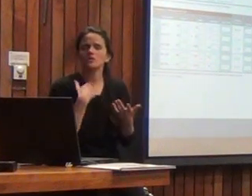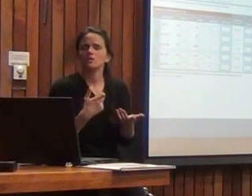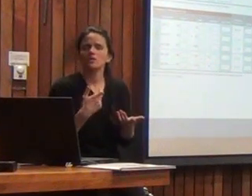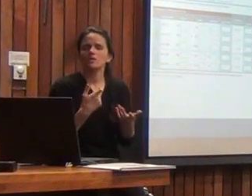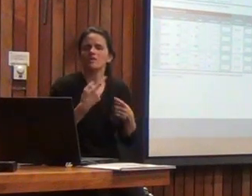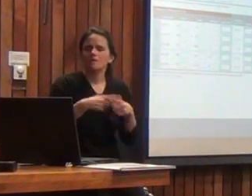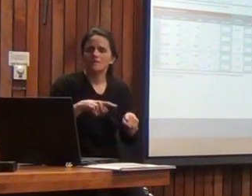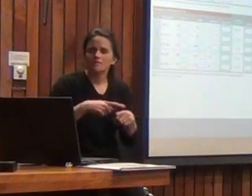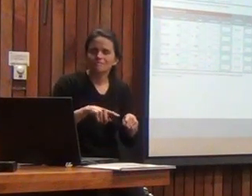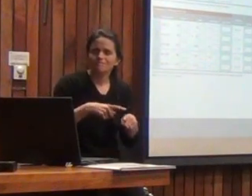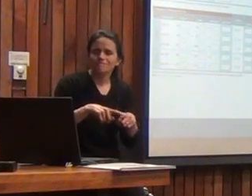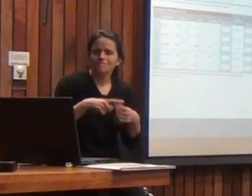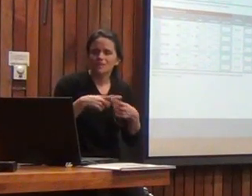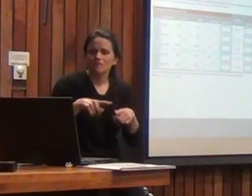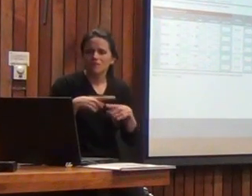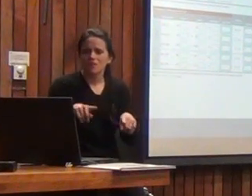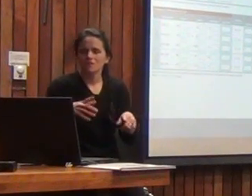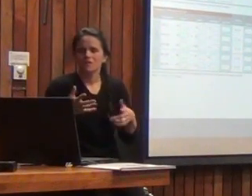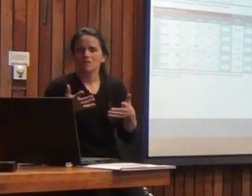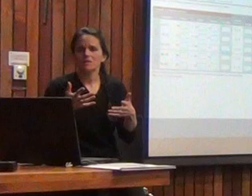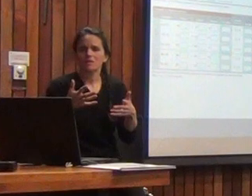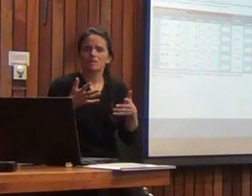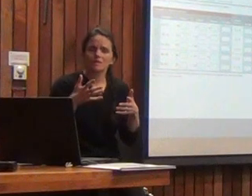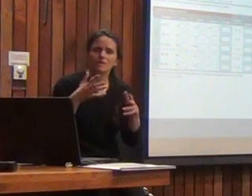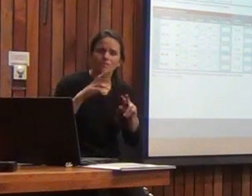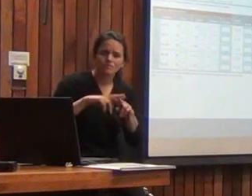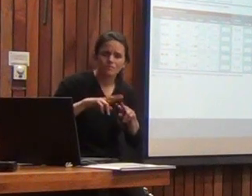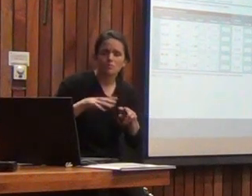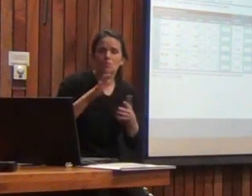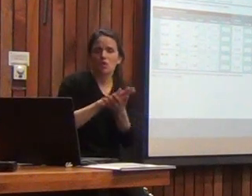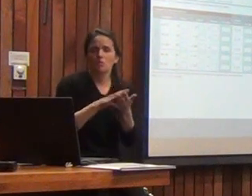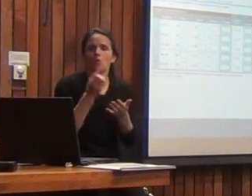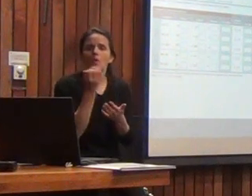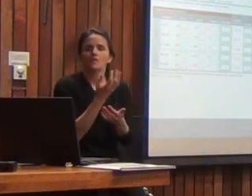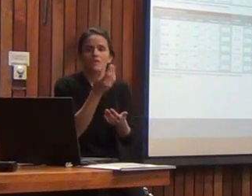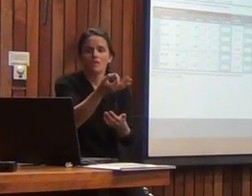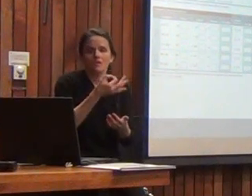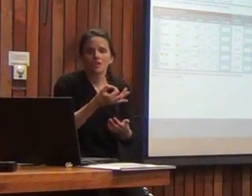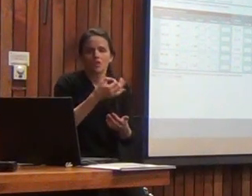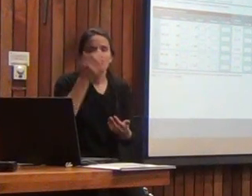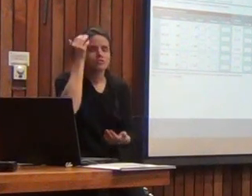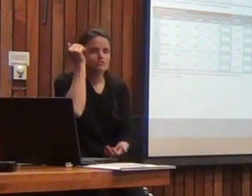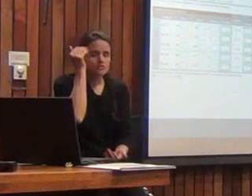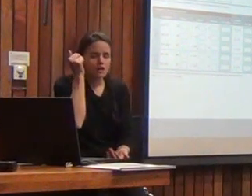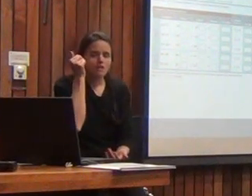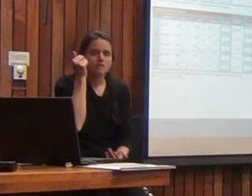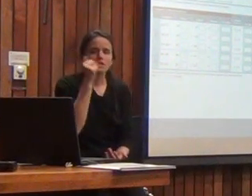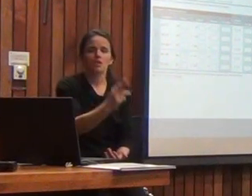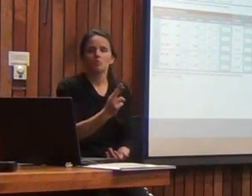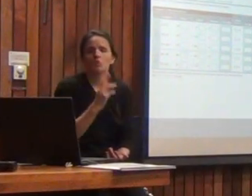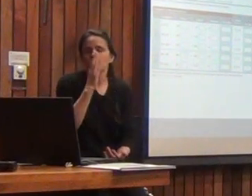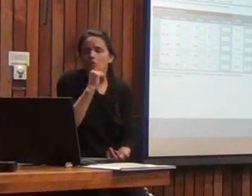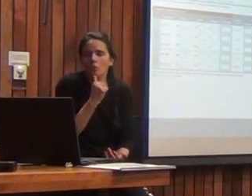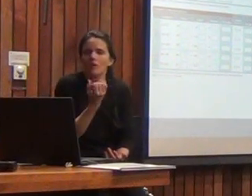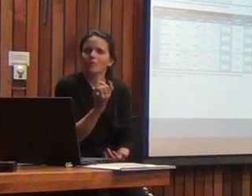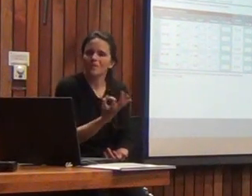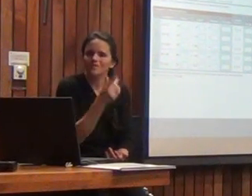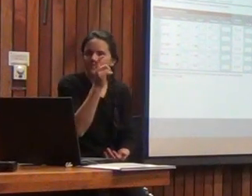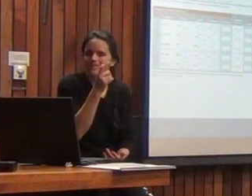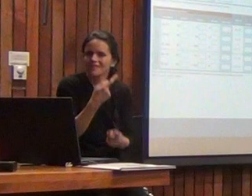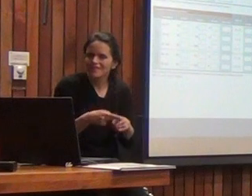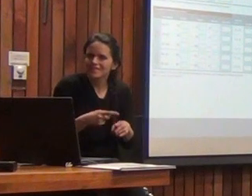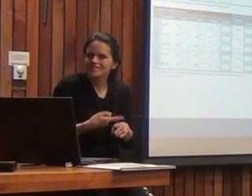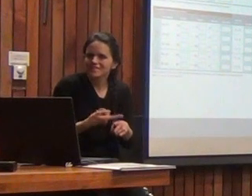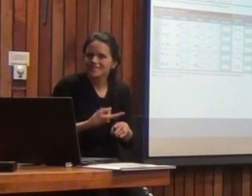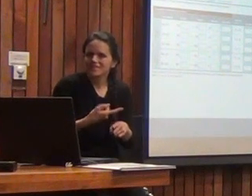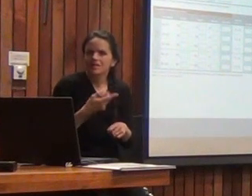procedimientos de hacer su prueba cuántas veces por ejemplo dijo que no sabía cuántas veces no respondió cuántas veces pidió que se le requirieron la pregunta